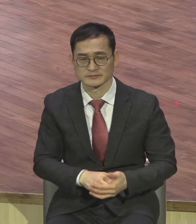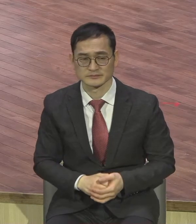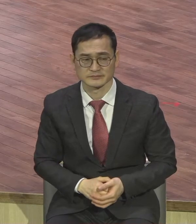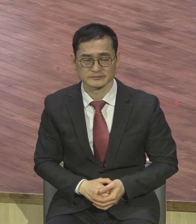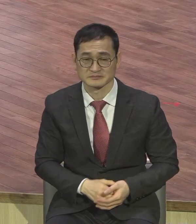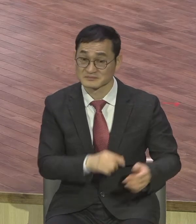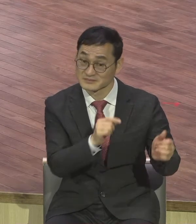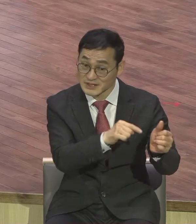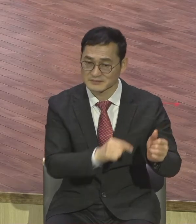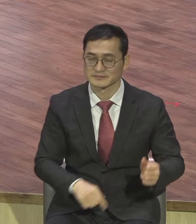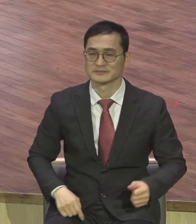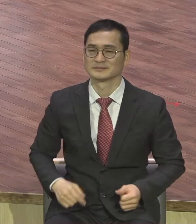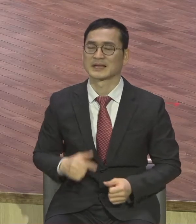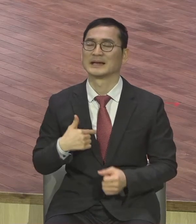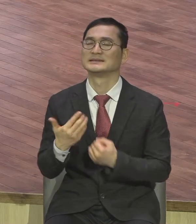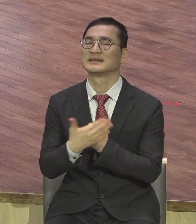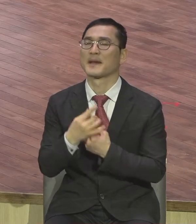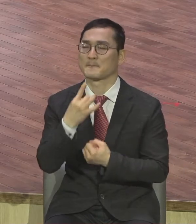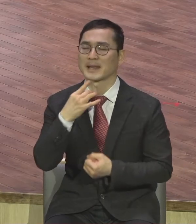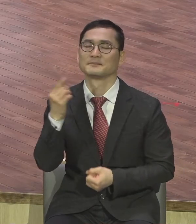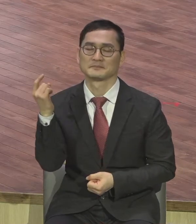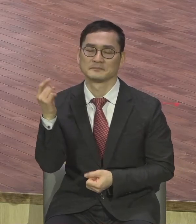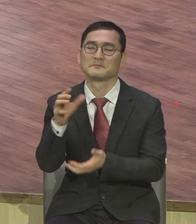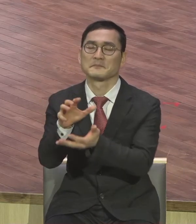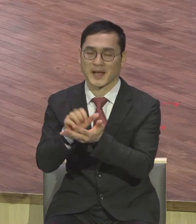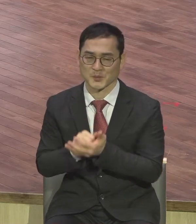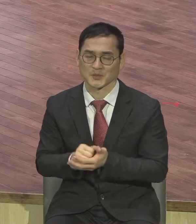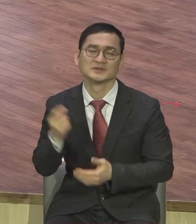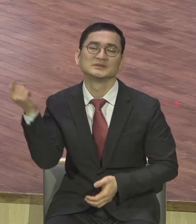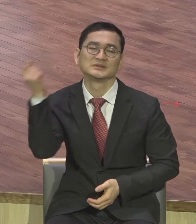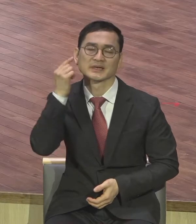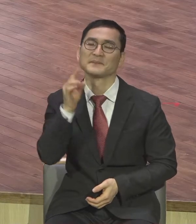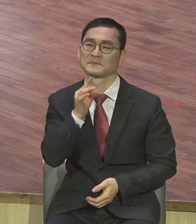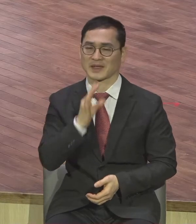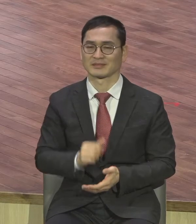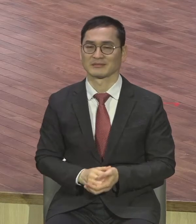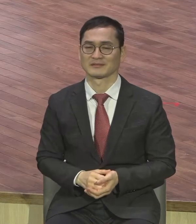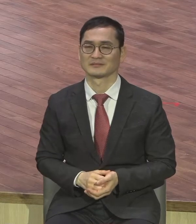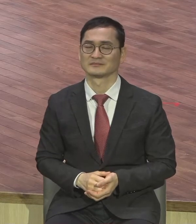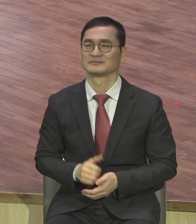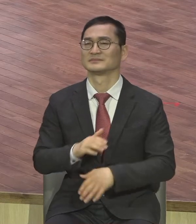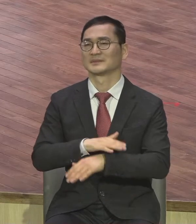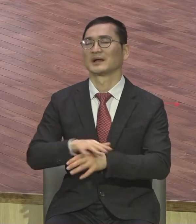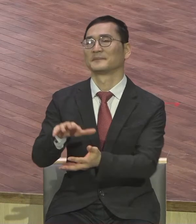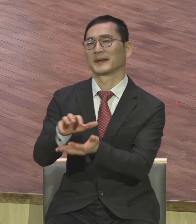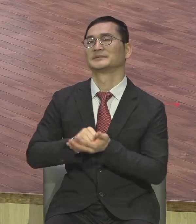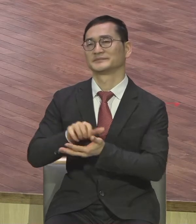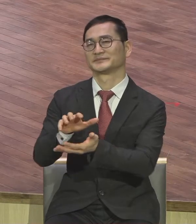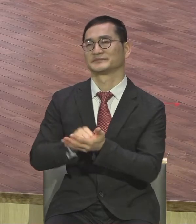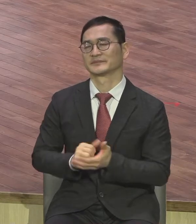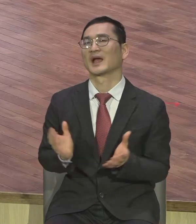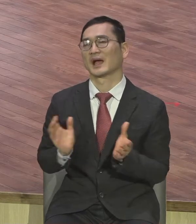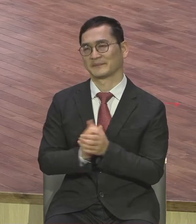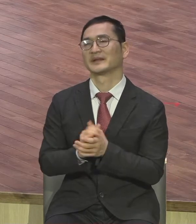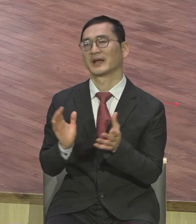은혜만 받는 사람 이러면 딱 생각 나는 은혜만 받는 사람 어린애같이 얻어만 먹어